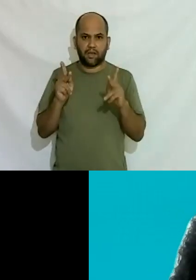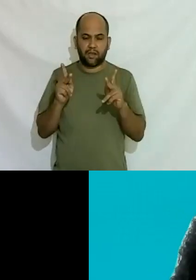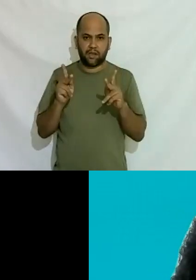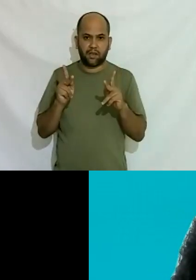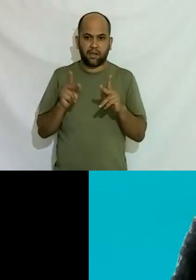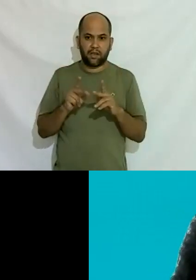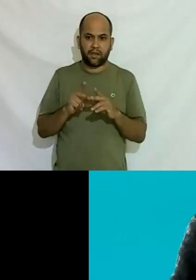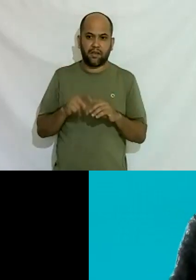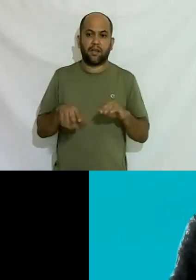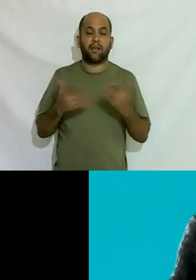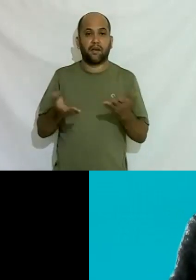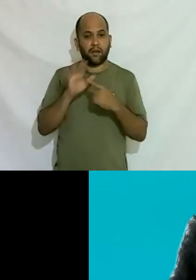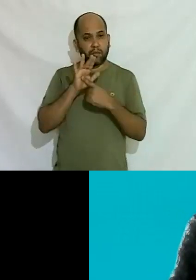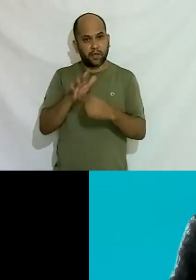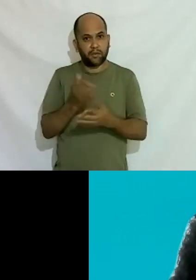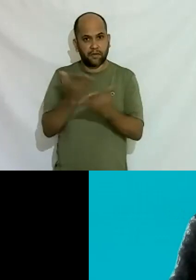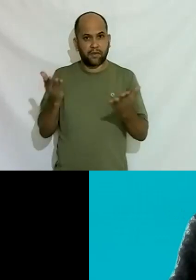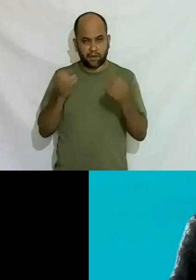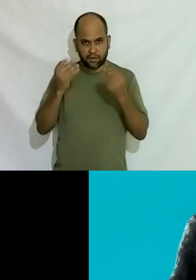que é isso que eu queria trazer para vocês obrigado